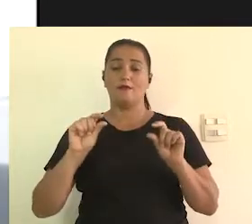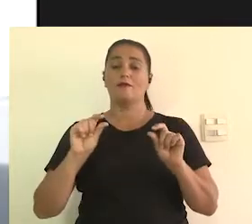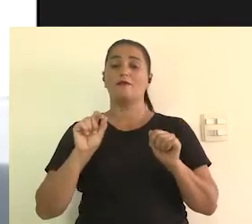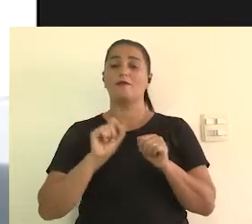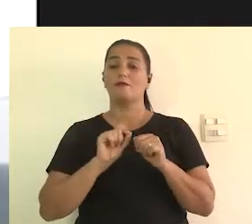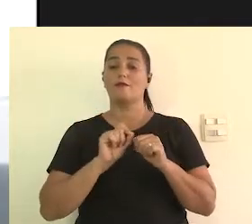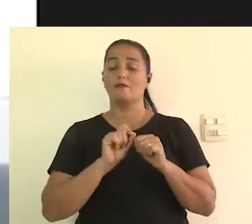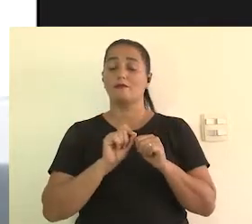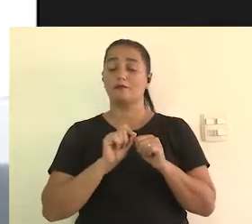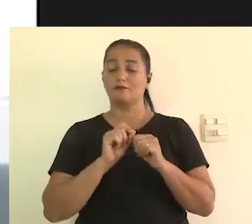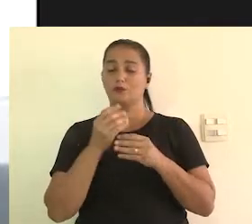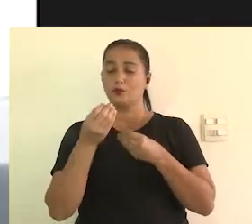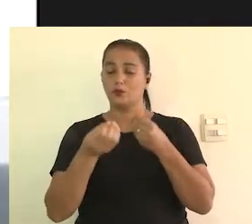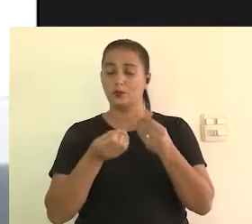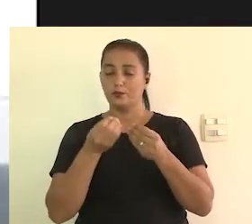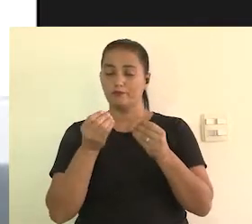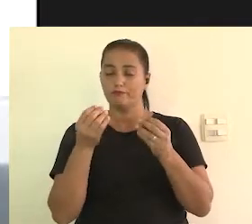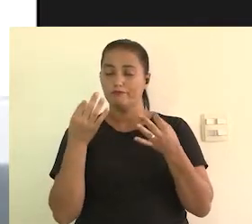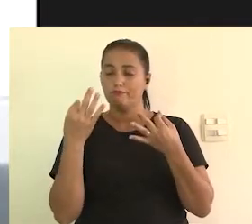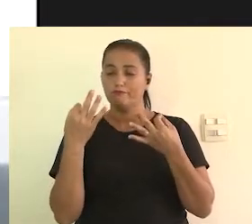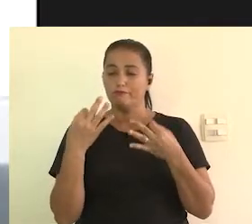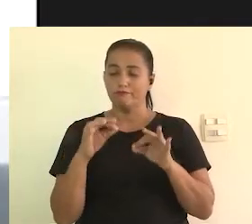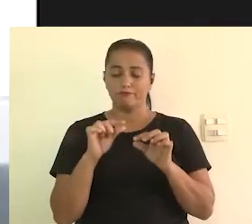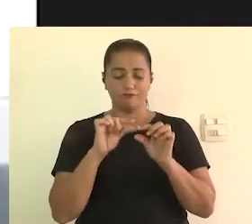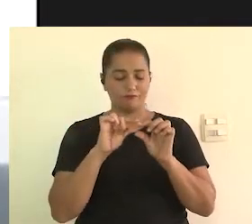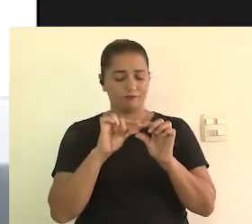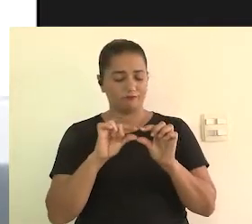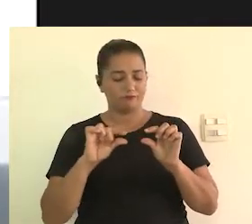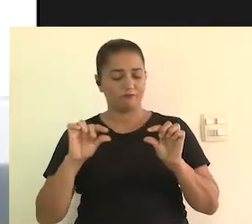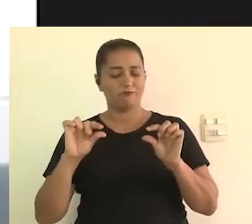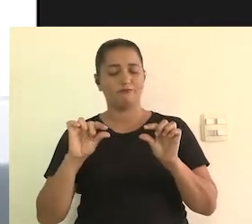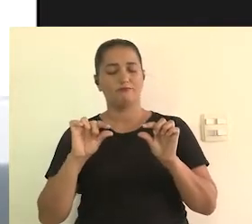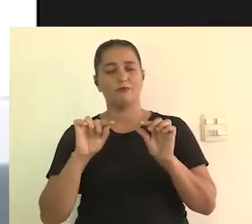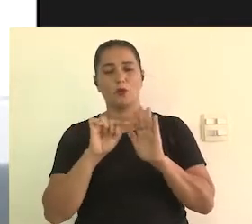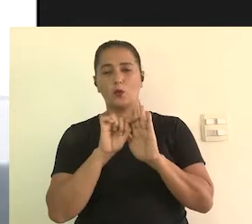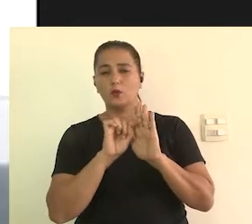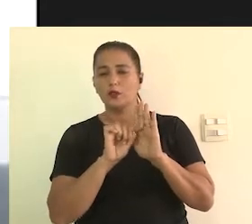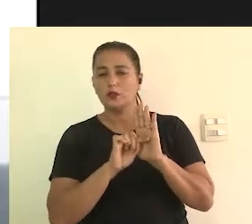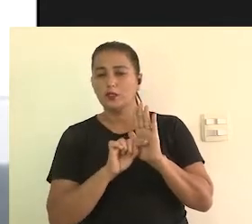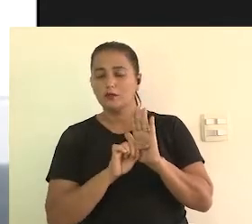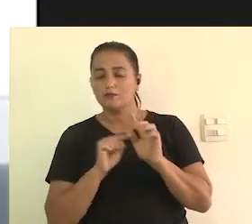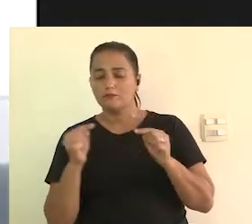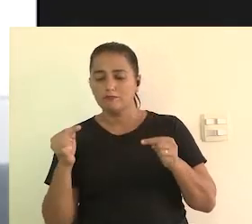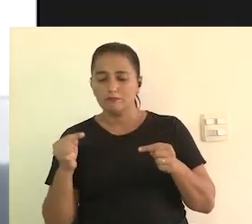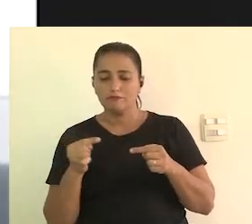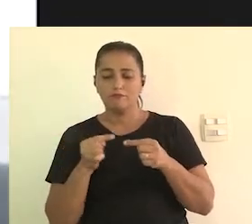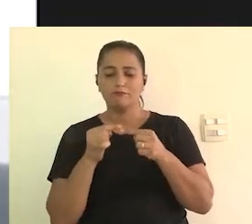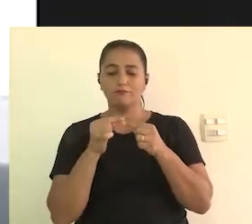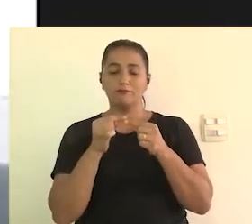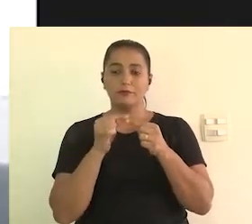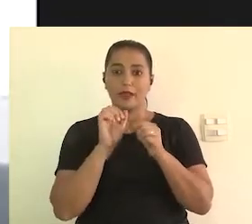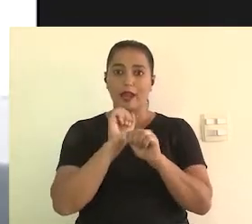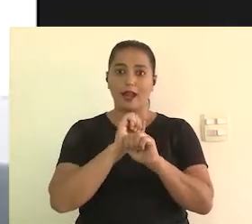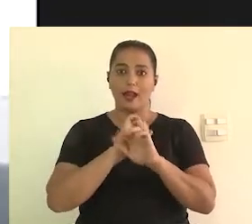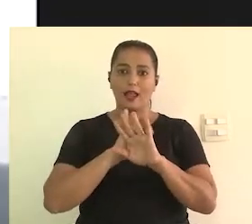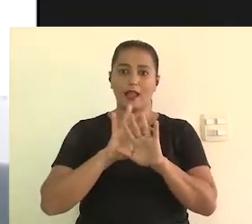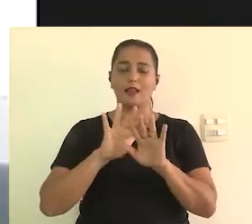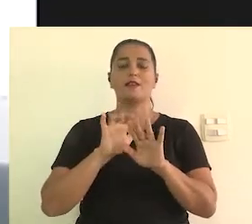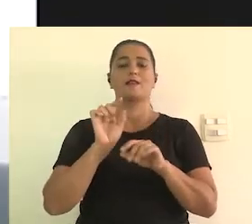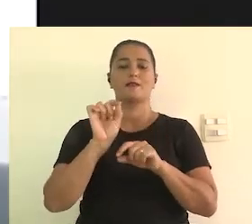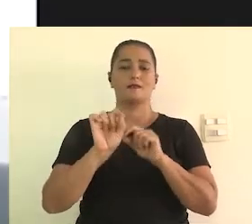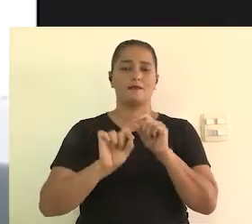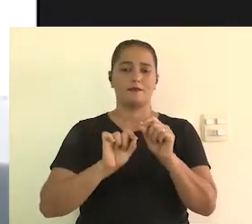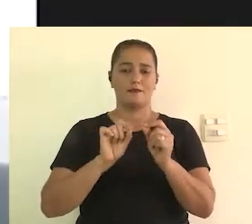do roteiro, a fim de entender se essas frases estão bem construídas, se elas estão concisas, se elas